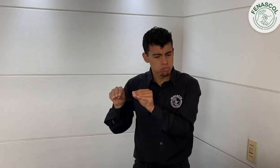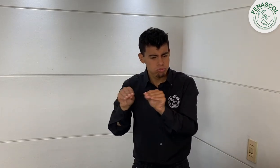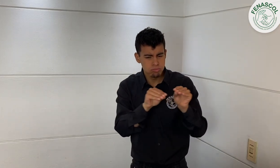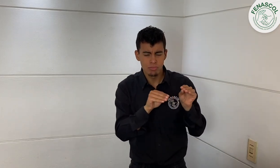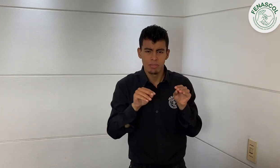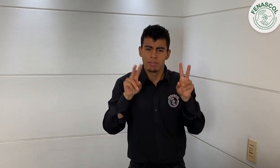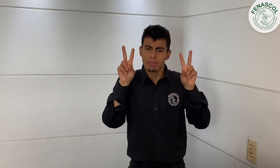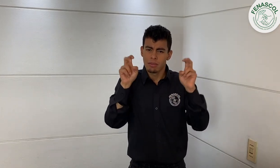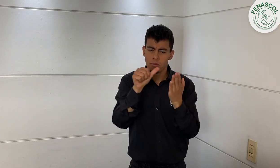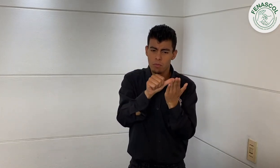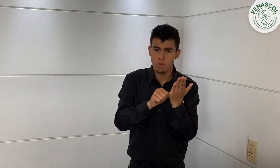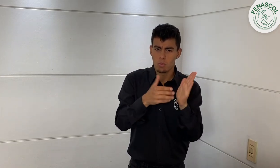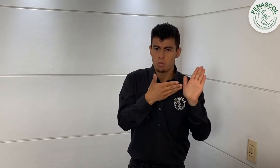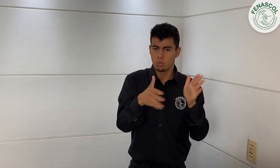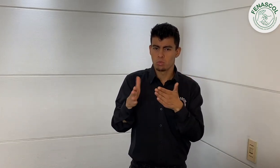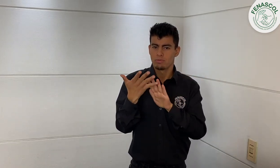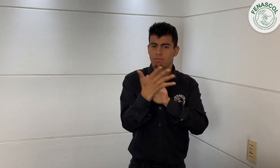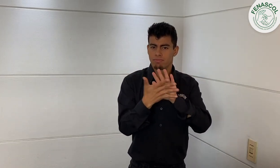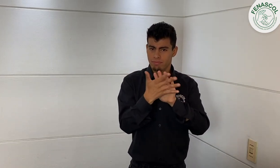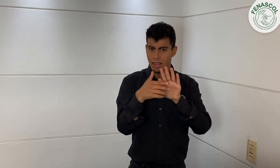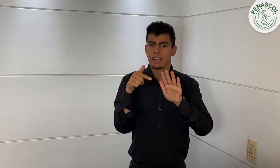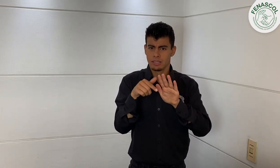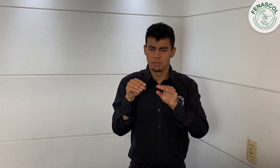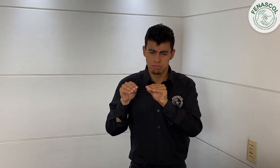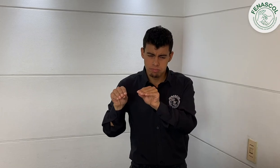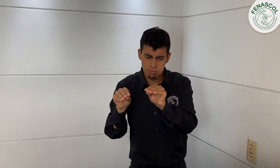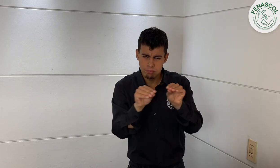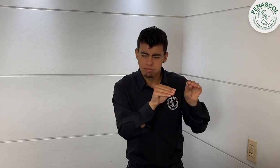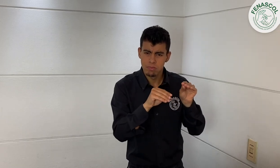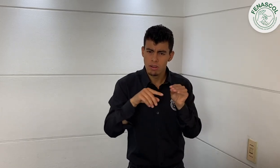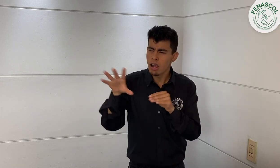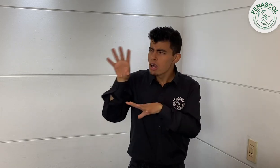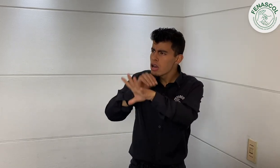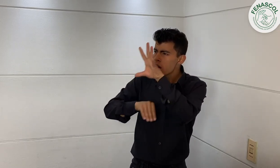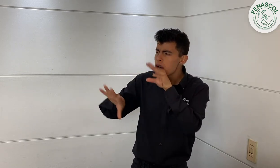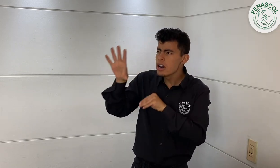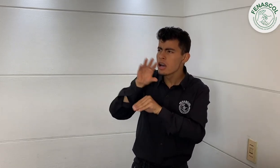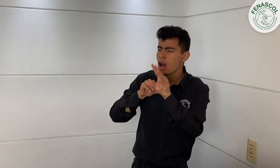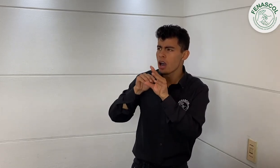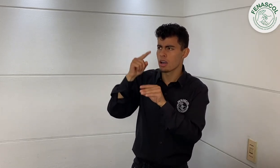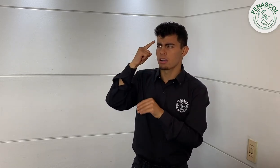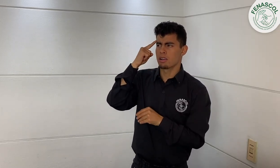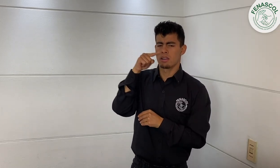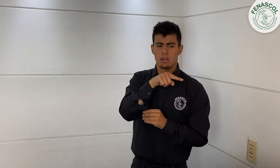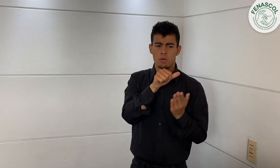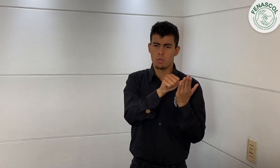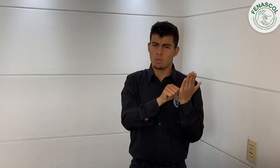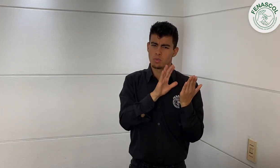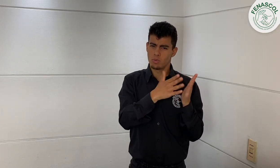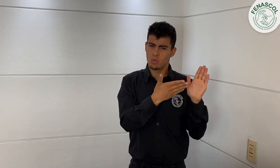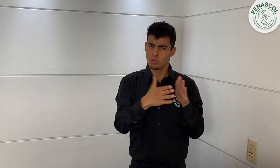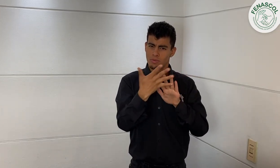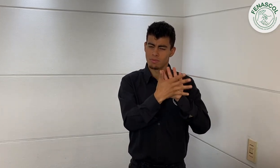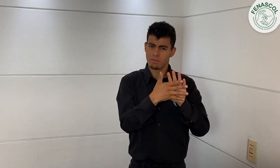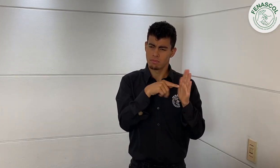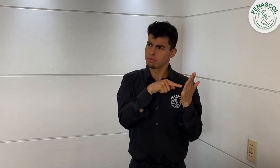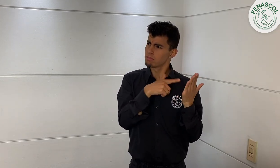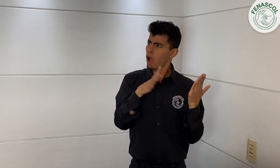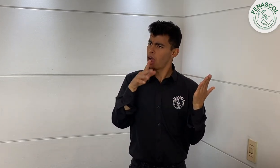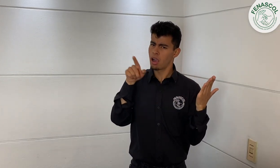representantes fueron Patricia Ovalle y Margarita Rodríguez, las cuales asistieron y fueron capacitadas en la elaboración del programa de